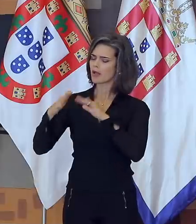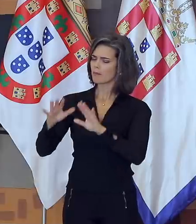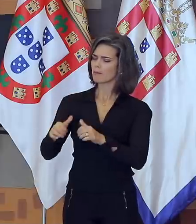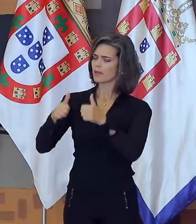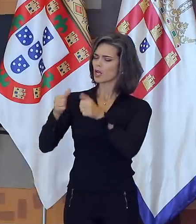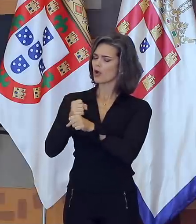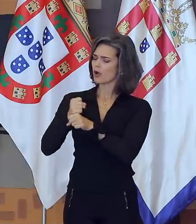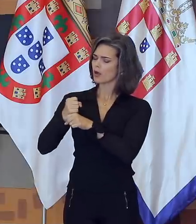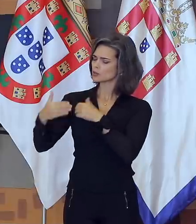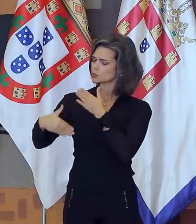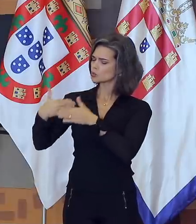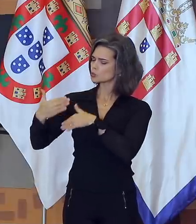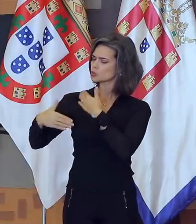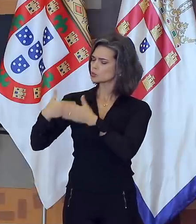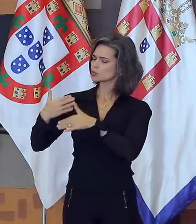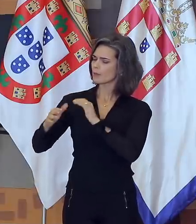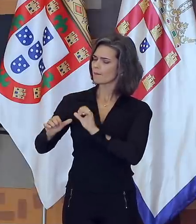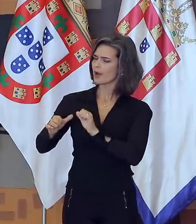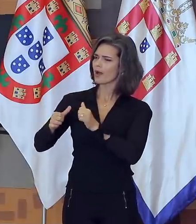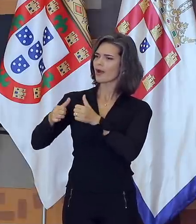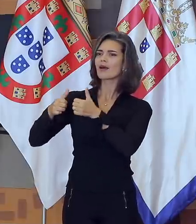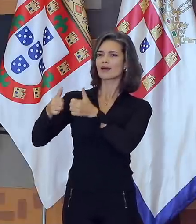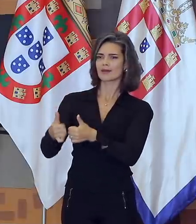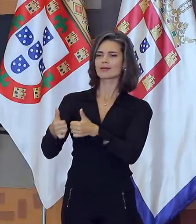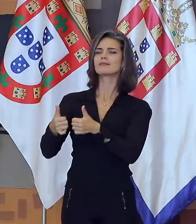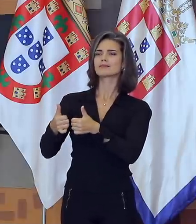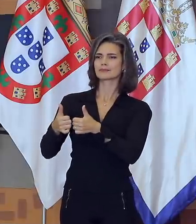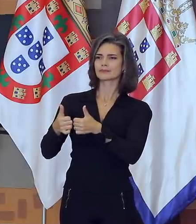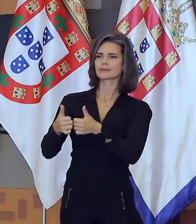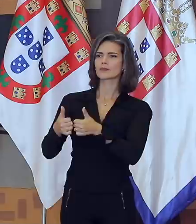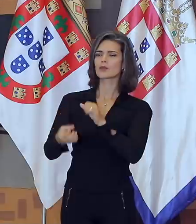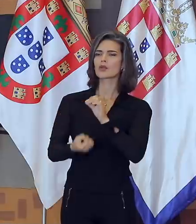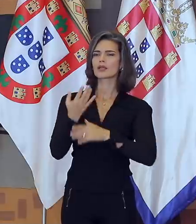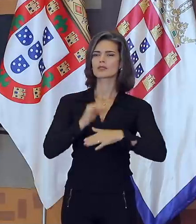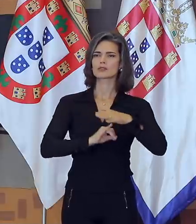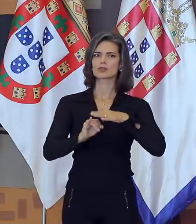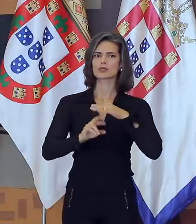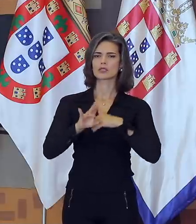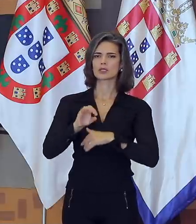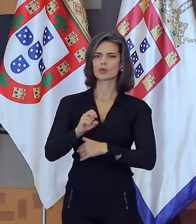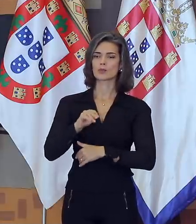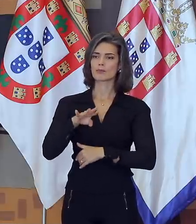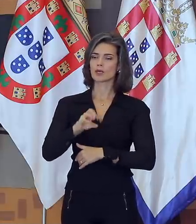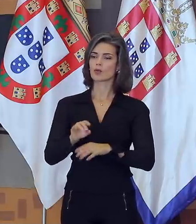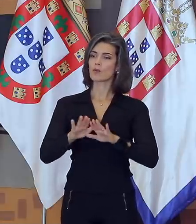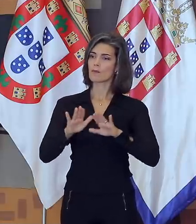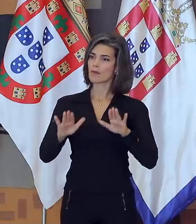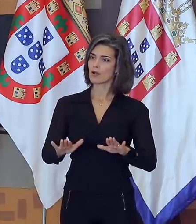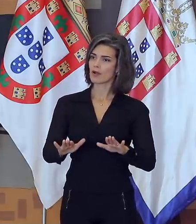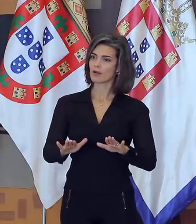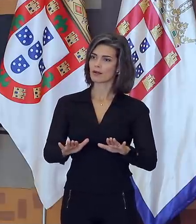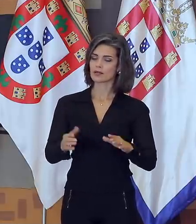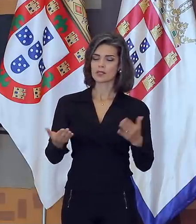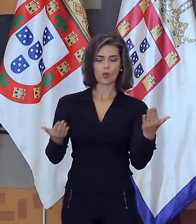das décadas, em processo que teve ponto alto na criação do Instituto Rio Branco. Mas, entre o